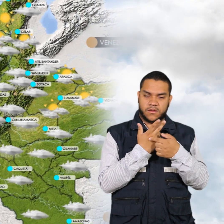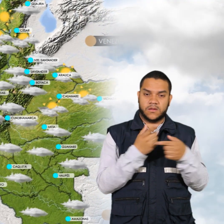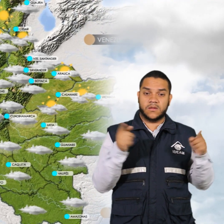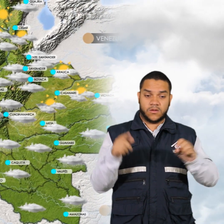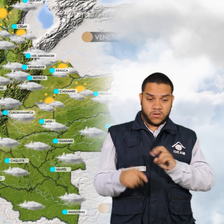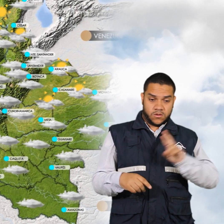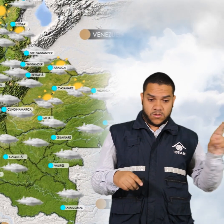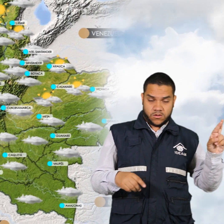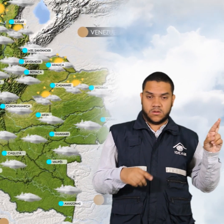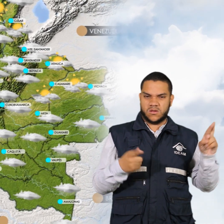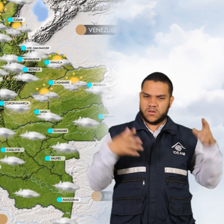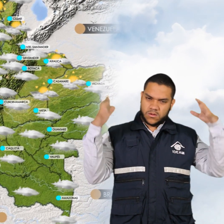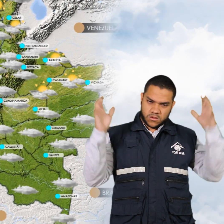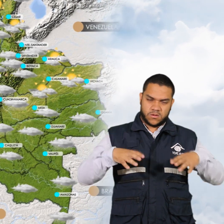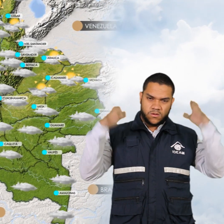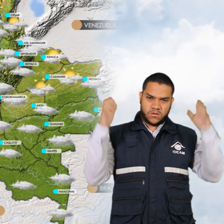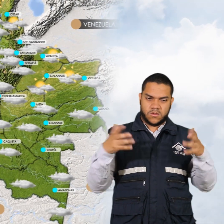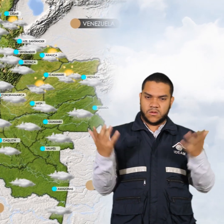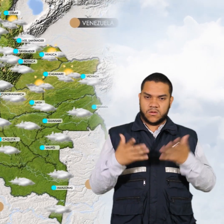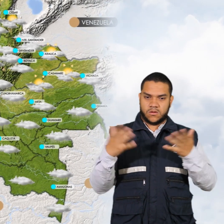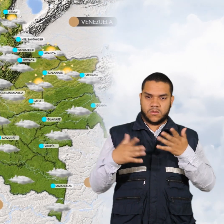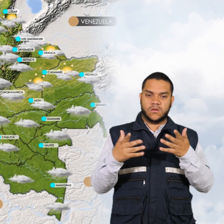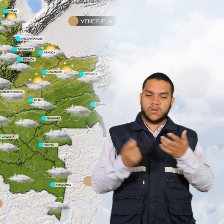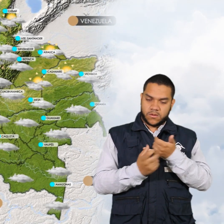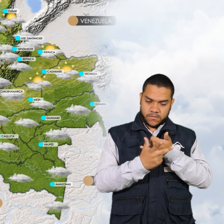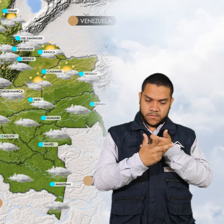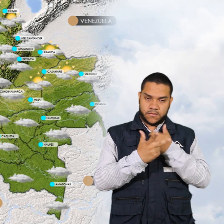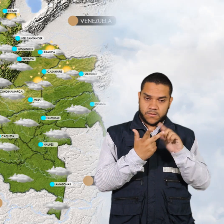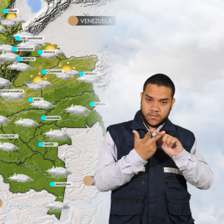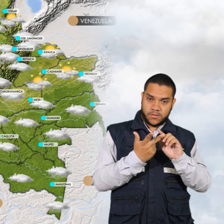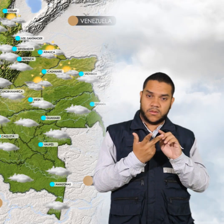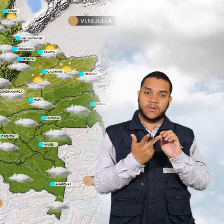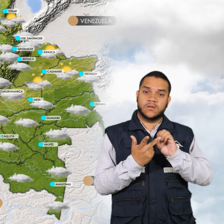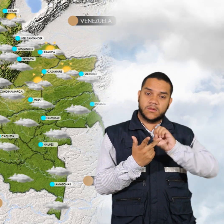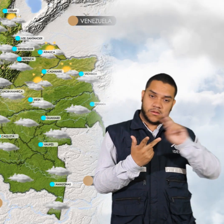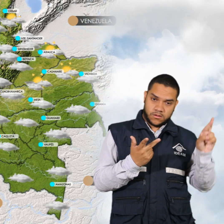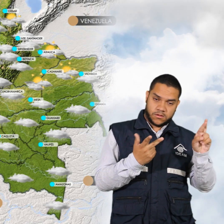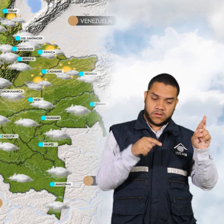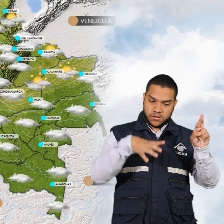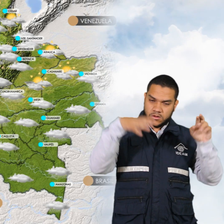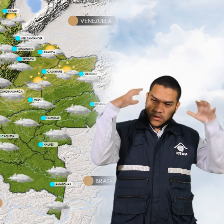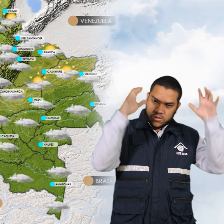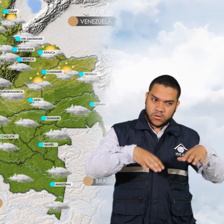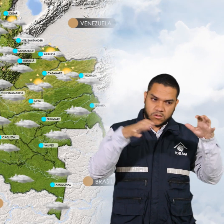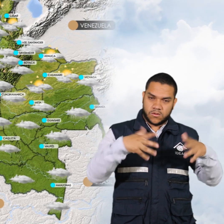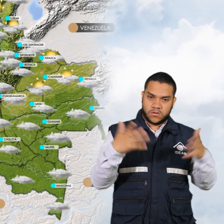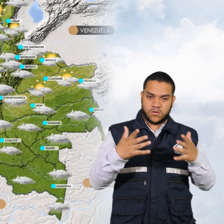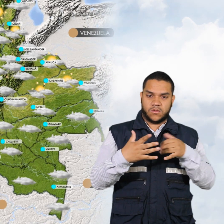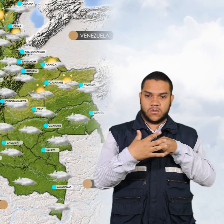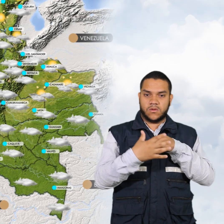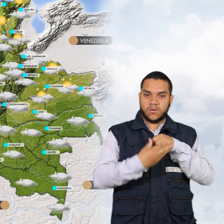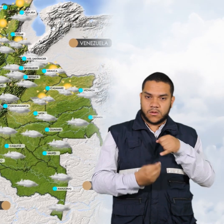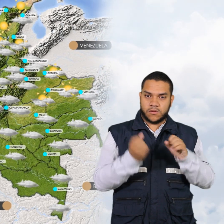se presentaron algunas precipitaciones a lo largo del pie de monte de la cordillera oriental y algunas lluvias en sectores de Guainía, Baupés y